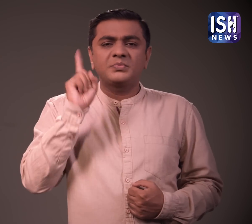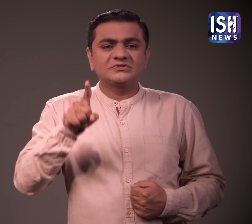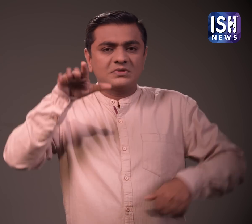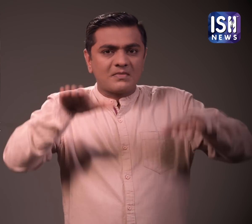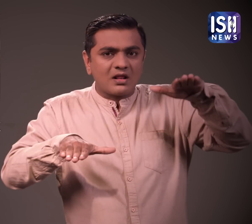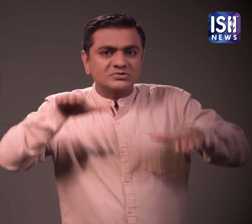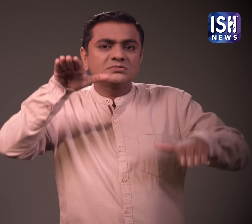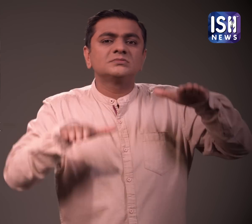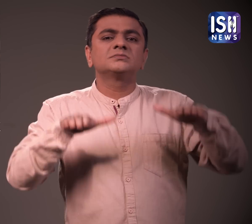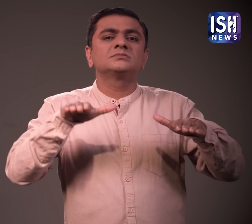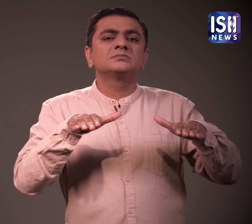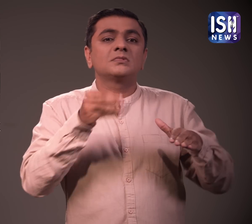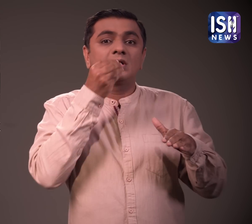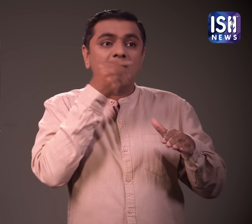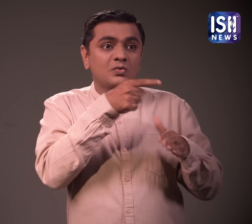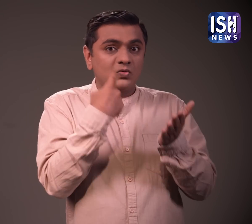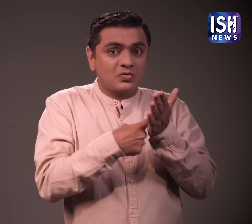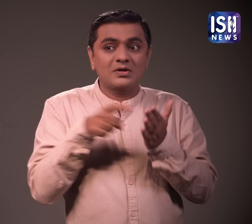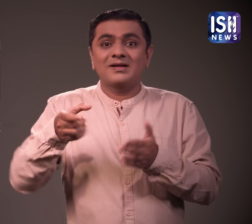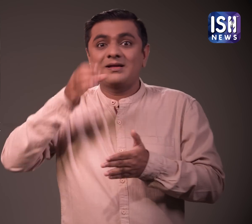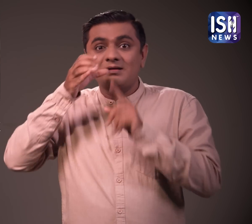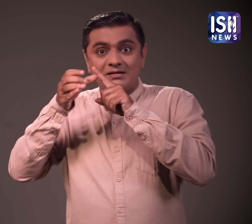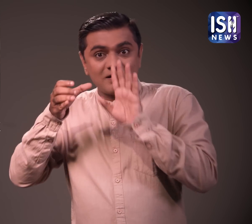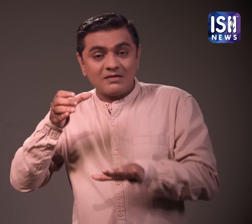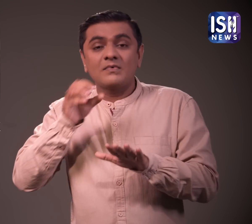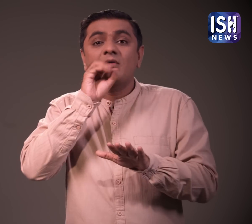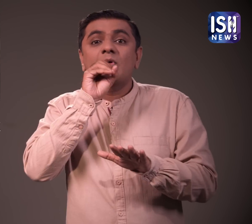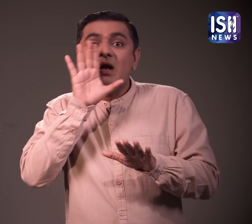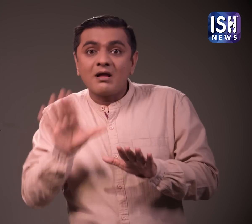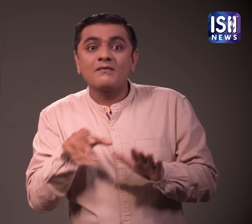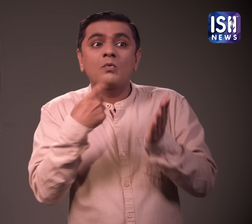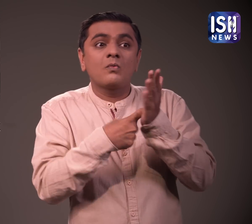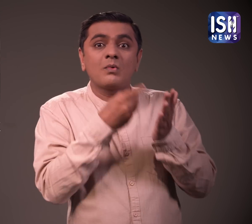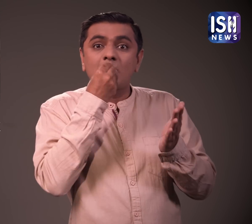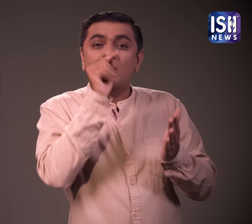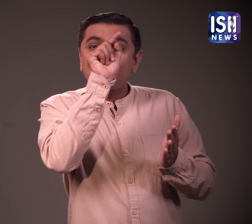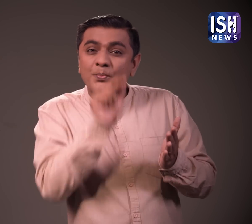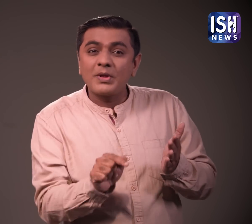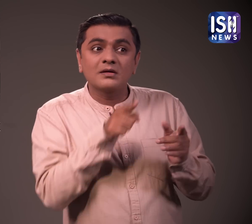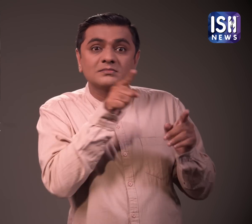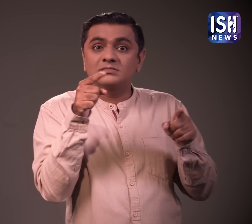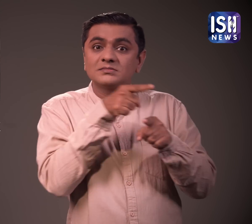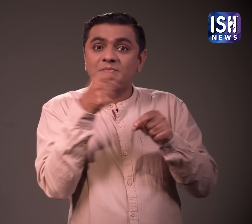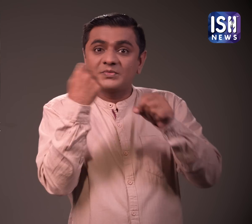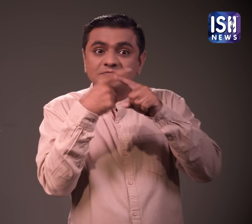प्राकृतिक भोजन और प्रोटीन शेक के बीद संतुलन होना चाहिए निर्देशों का पालन करें और केवल वही खाये जो आपके शरीर के लिए उप्योग्त हो